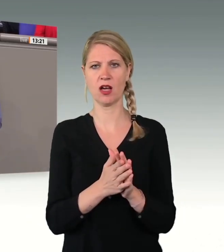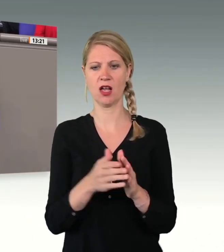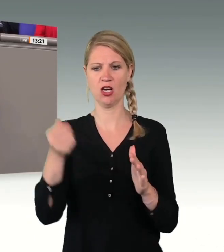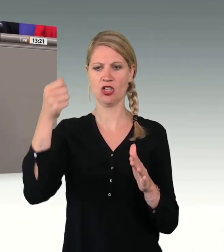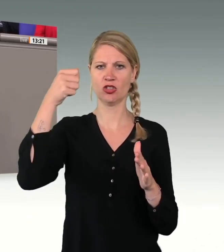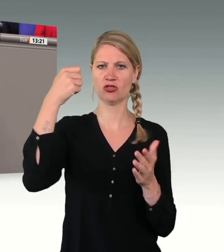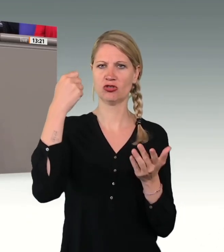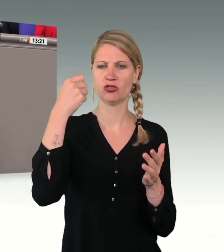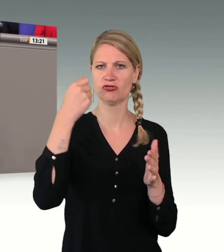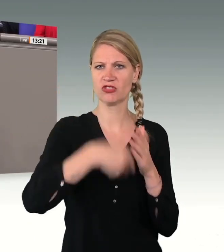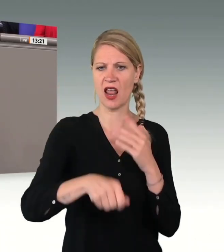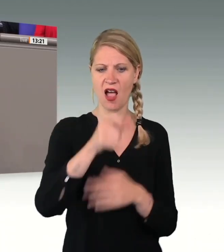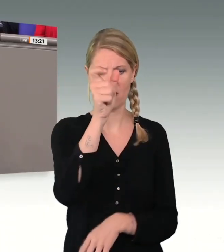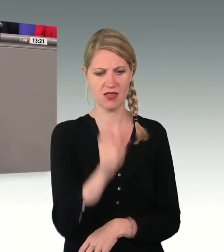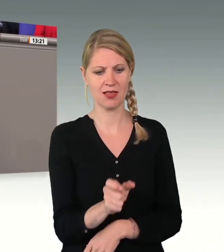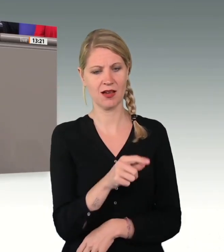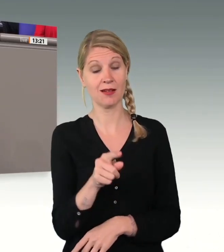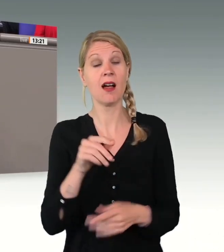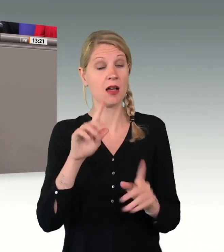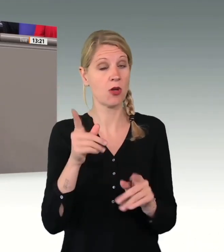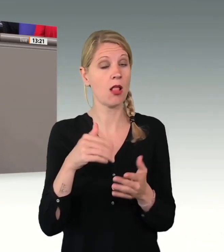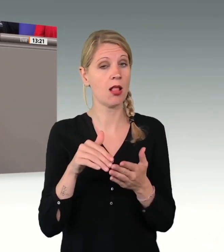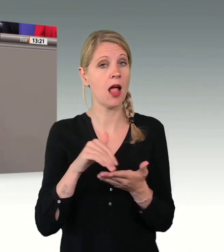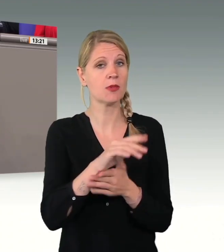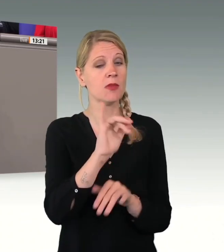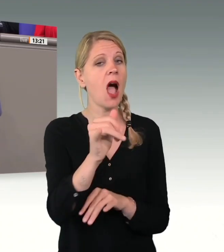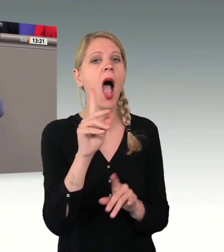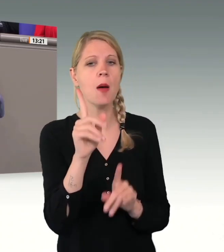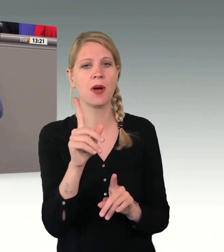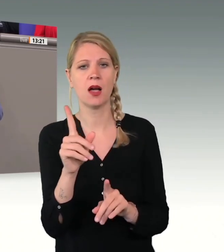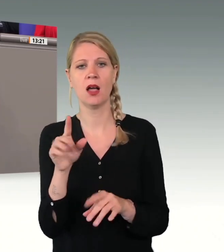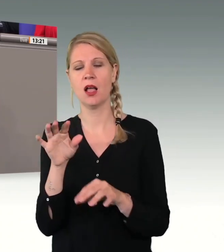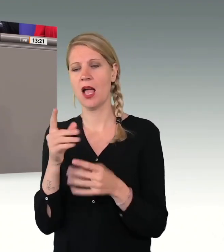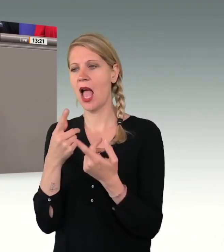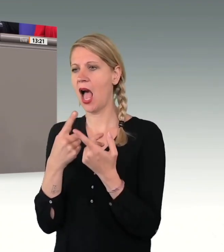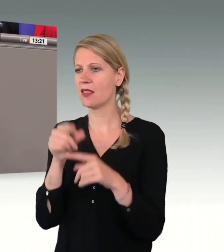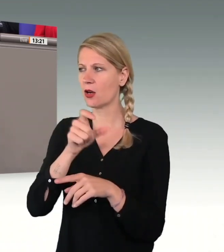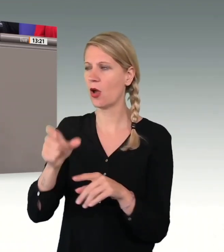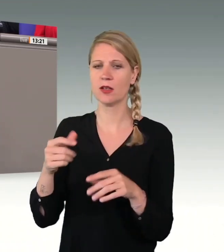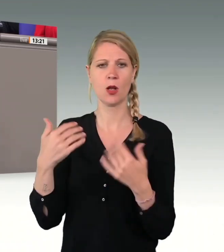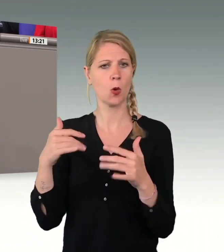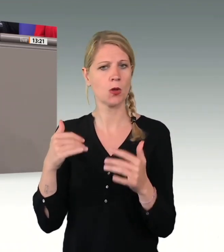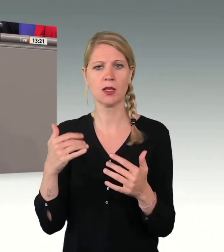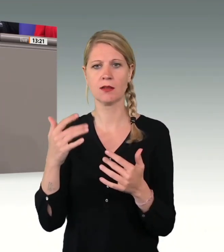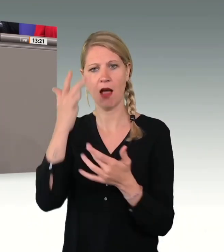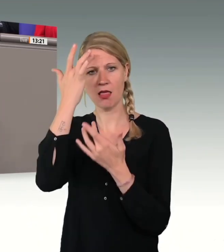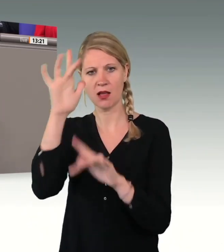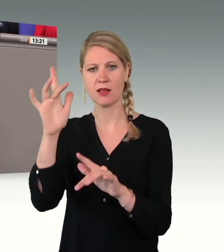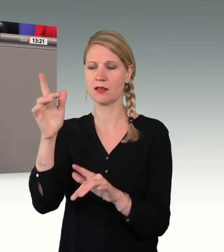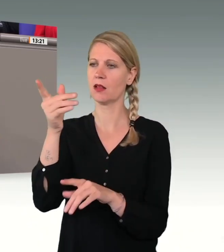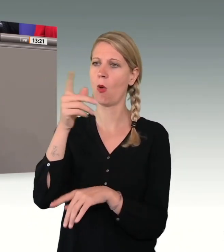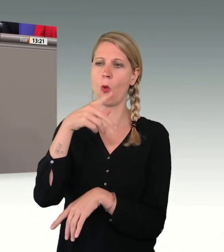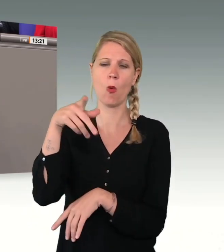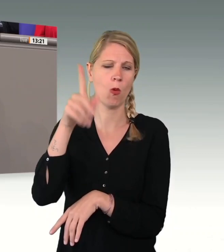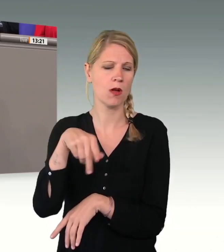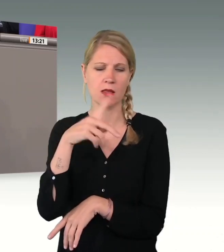über die Sie gesprochen haben, den Hunderttausenden, die kein anerkanntes Verfahren haben, die aber in dem unwürdigen Zustand oft von Kettenduldung leben oder in